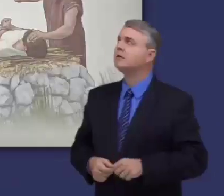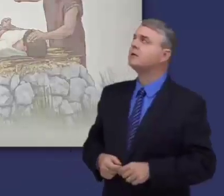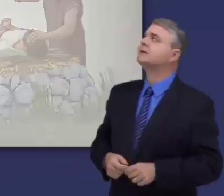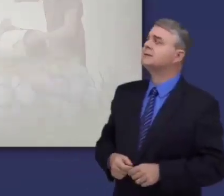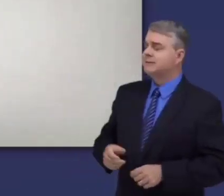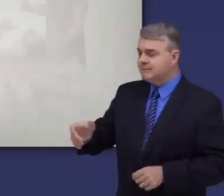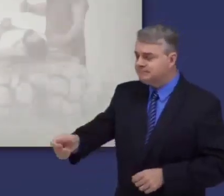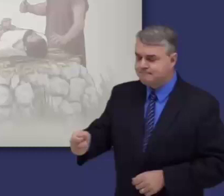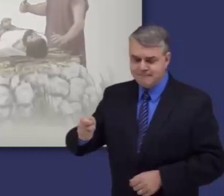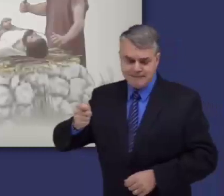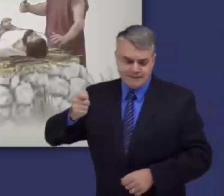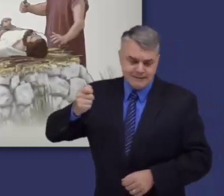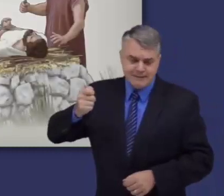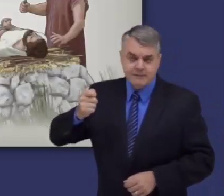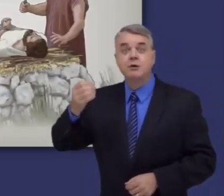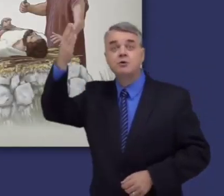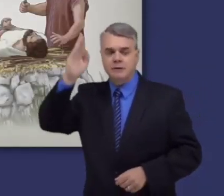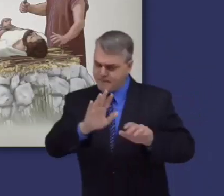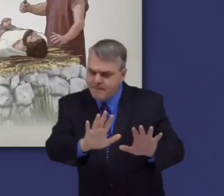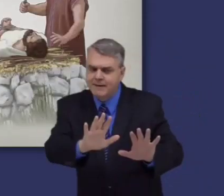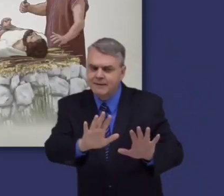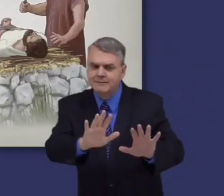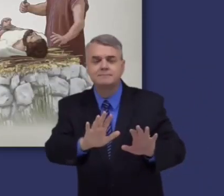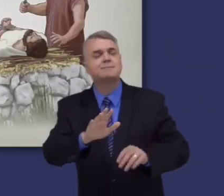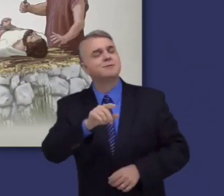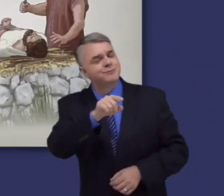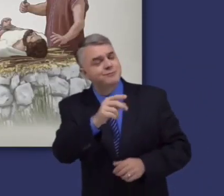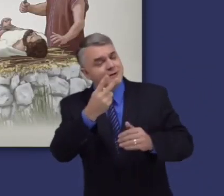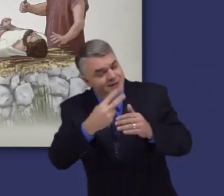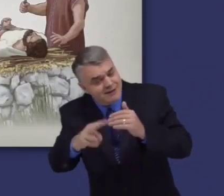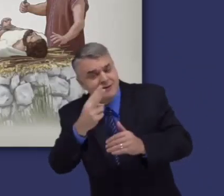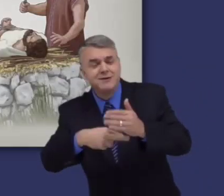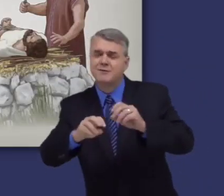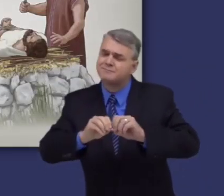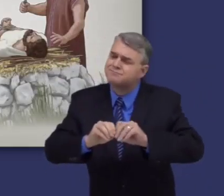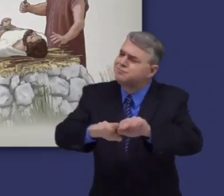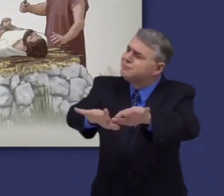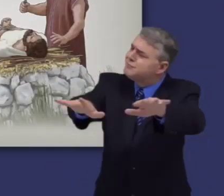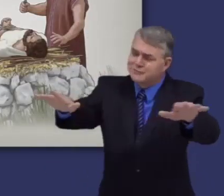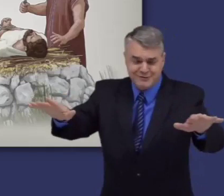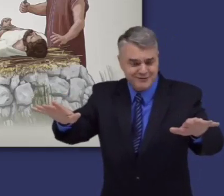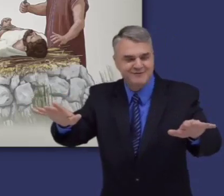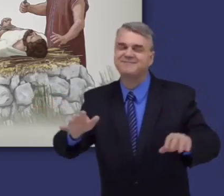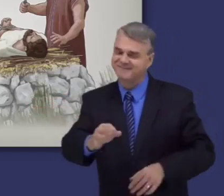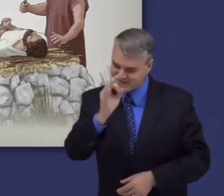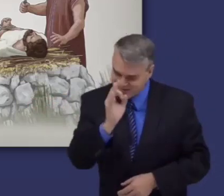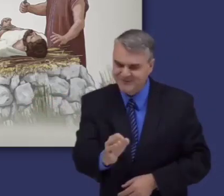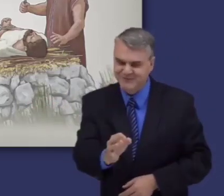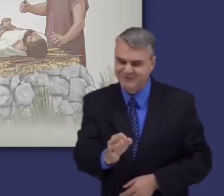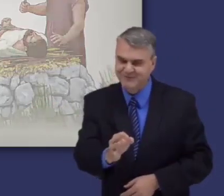a punto de hacerlo, Jehová lo detiene y le repite las promesas que le ha hecho sobre su futura descendencia.